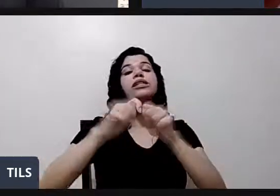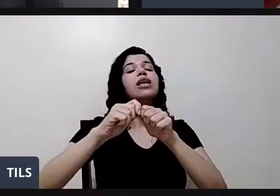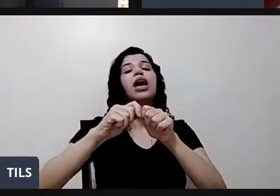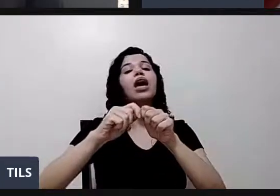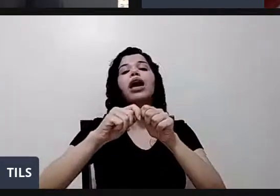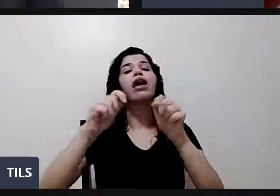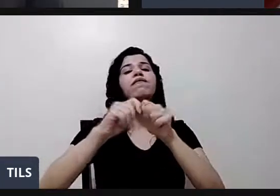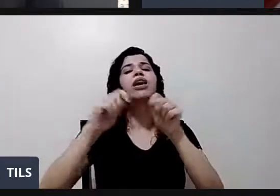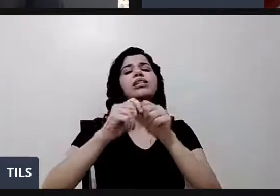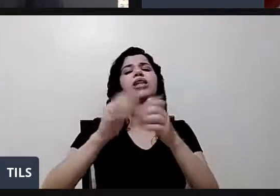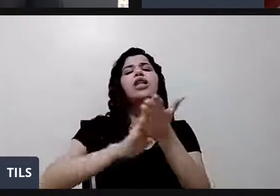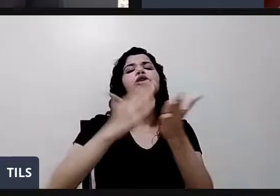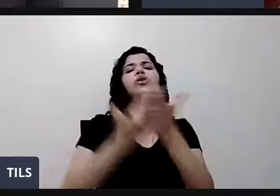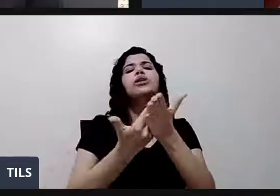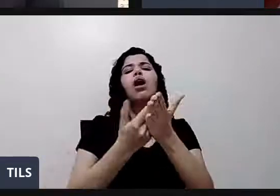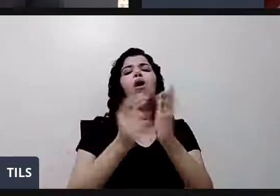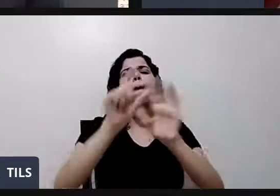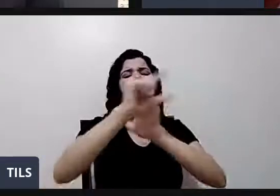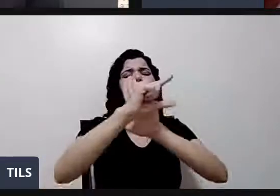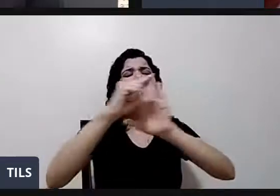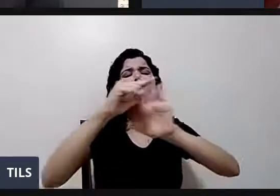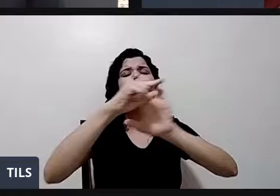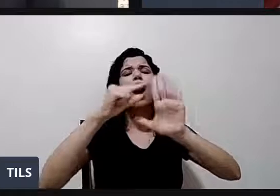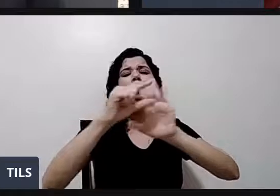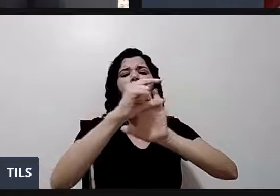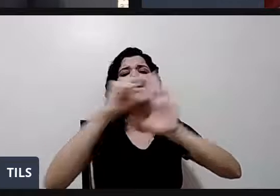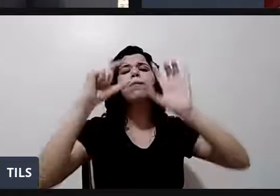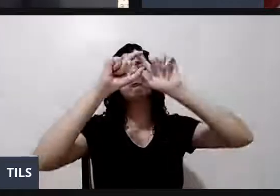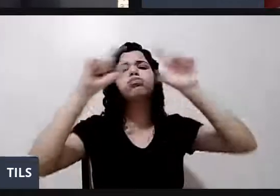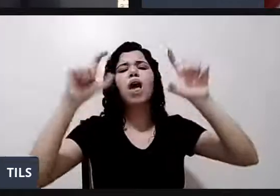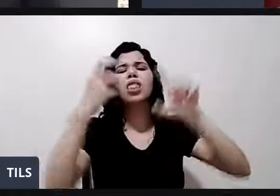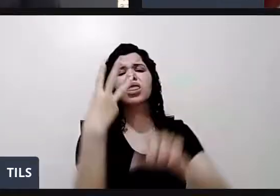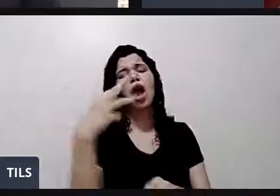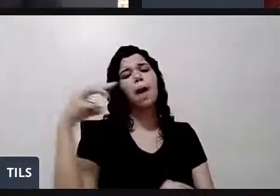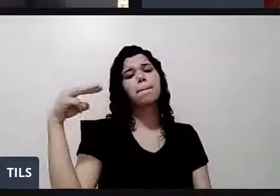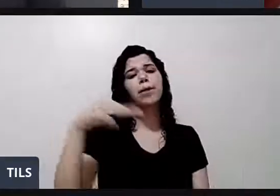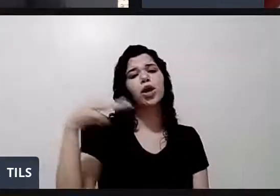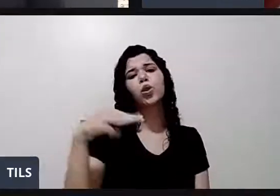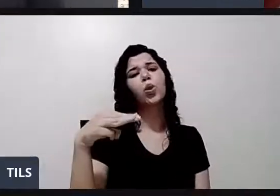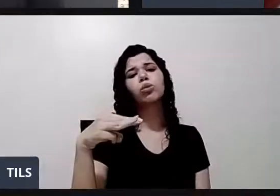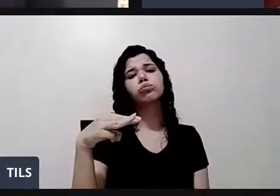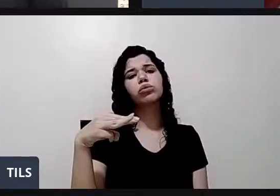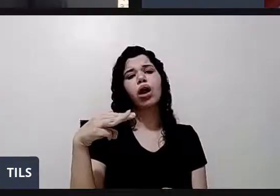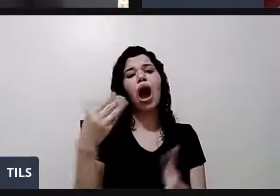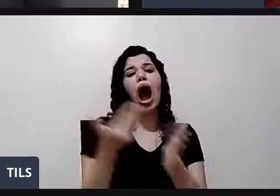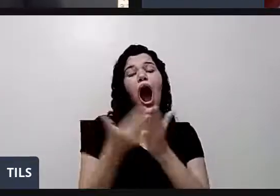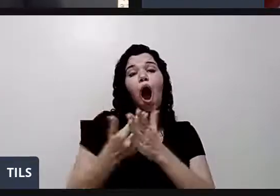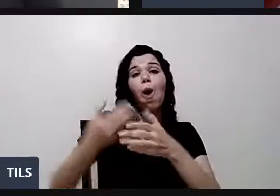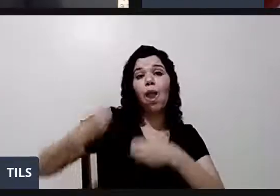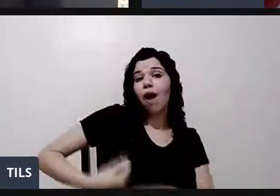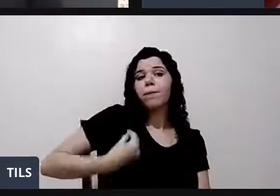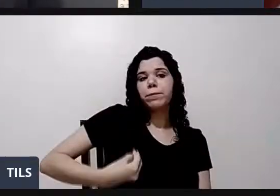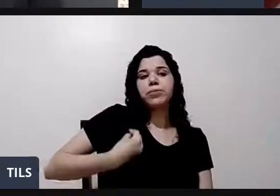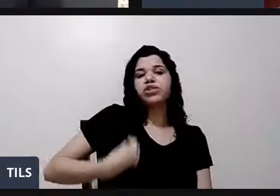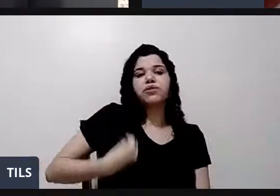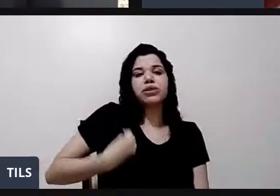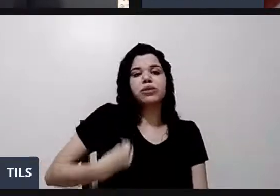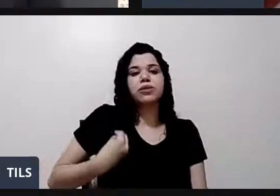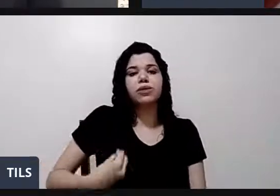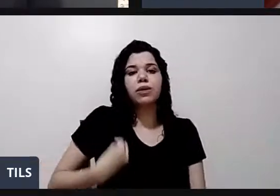pequenininho, bem pequenininho, tipo três minutos, tá certo? Vou fazer uma aula ao vivo, ok? Tá certo? Para que